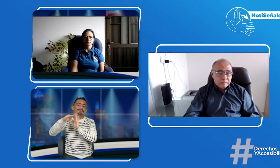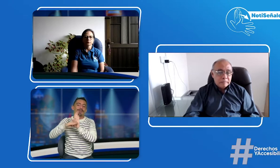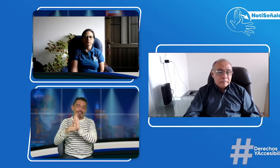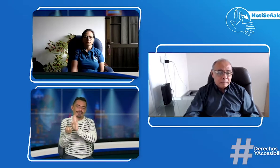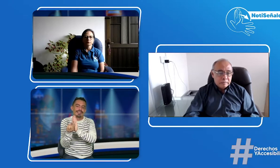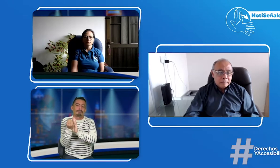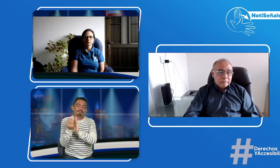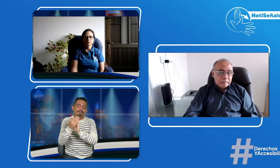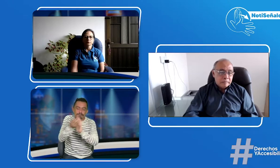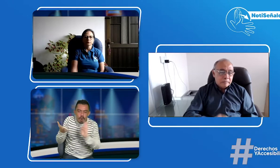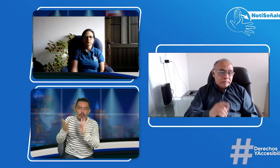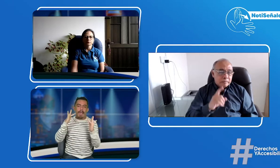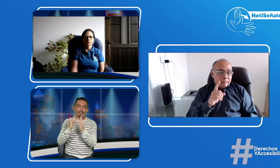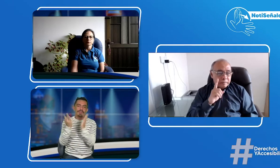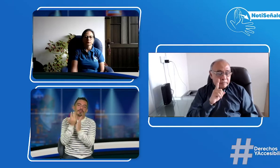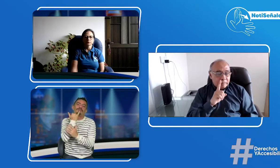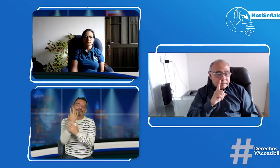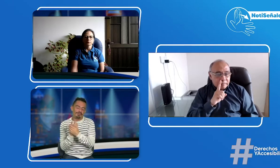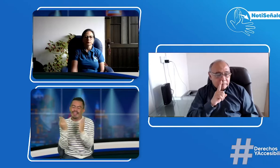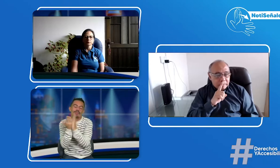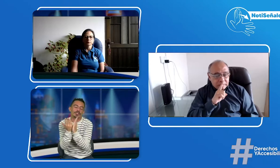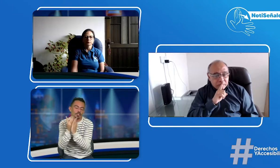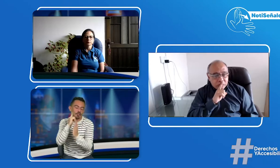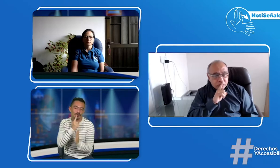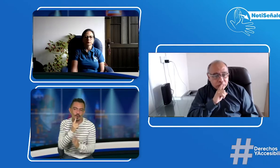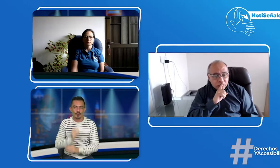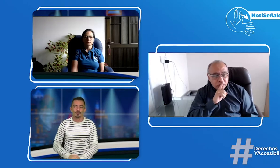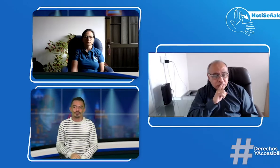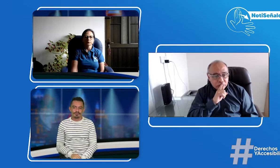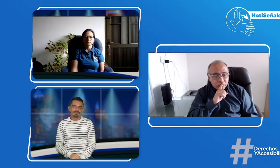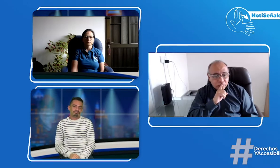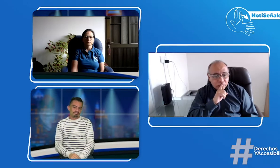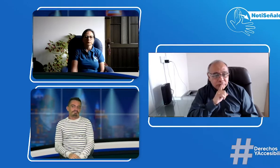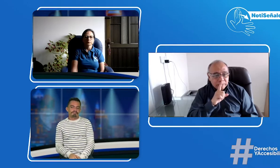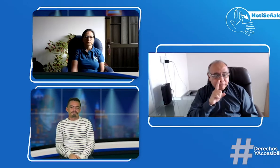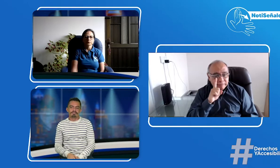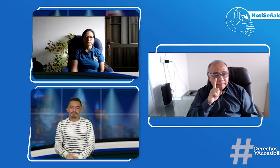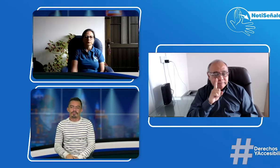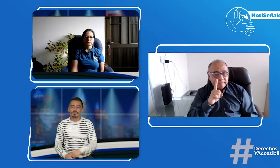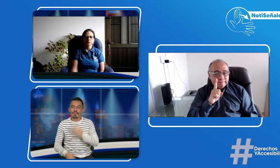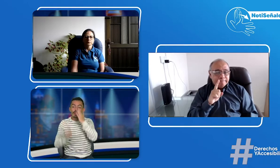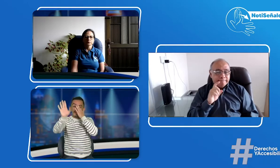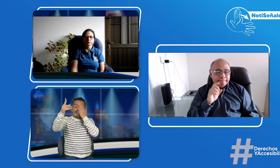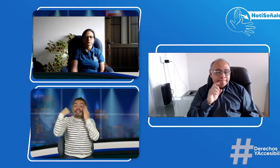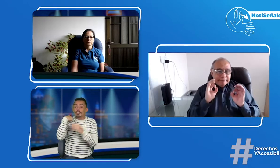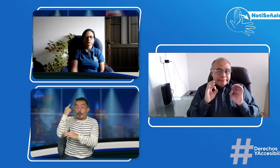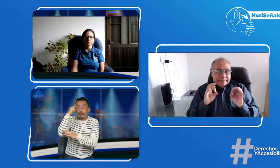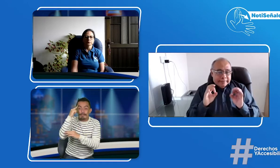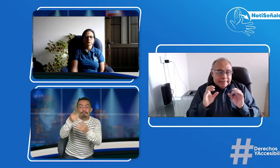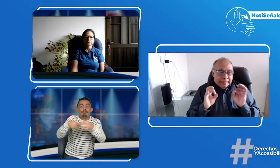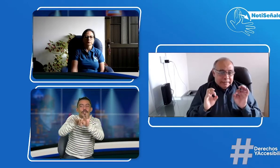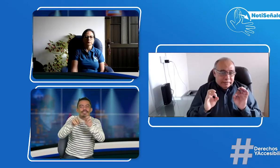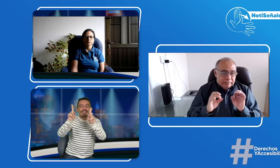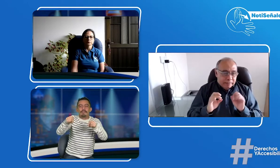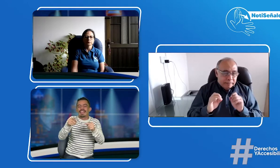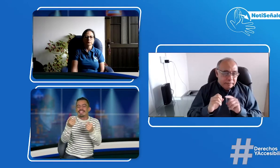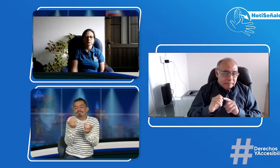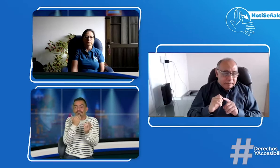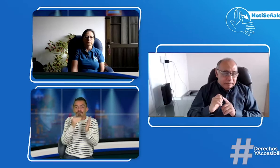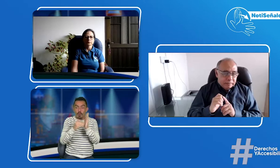de ti. Es por eso que esto también debe tener en cuenta la lengua, la nueva política pública para las personas sordas. Porque yo creo que también un punto